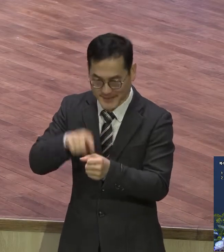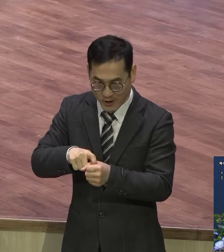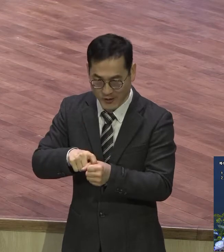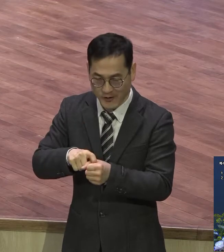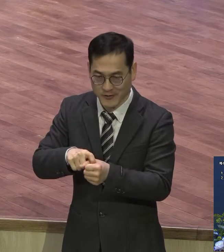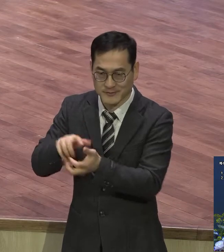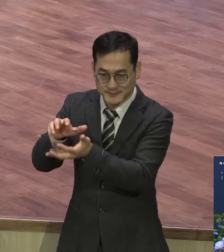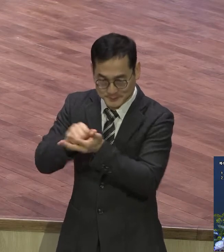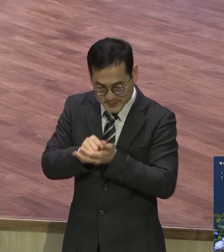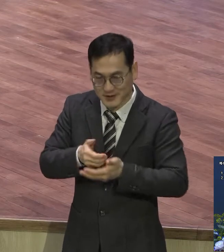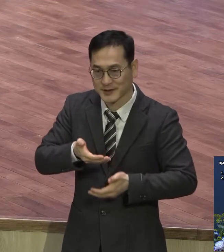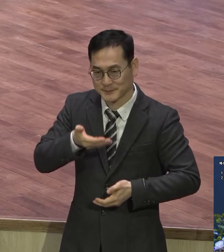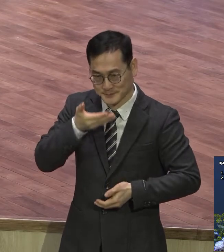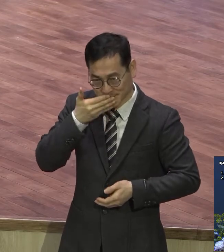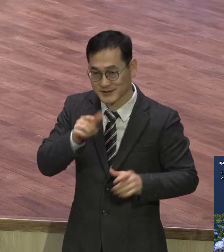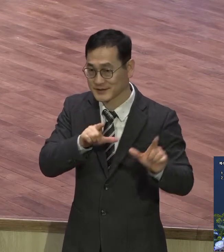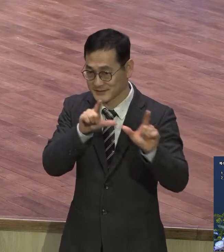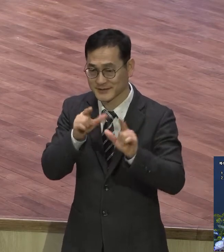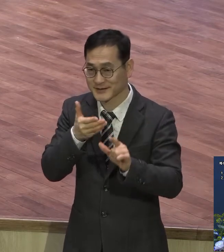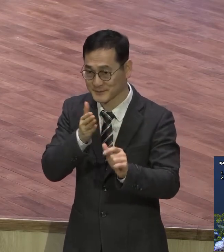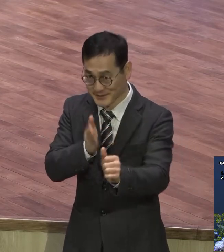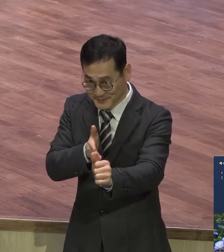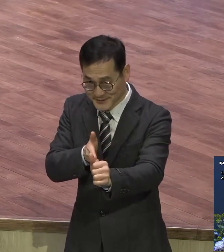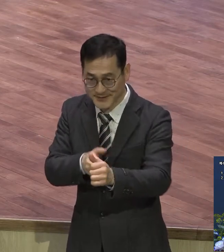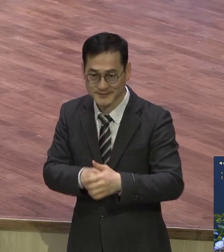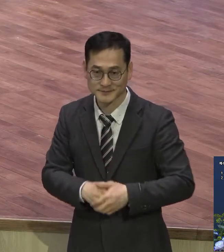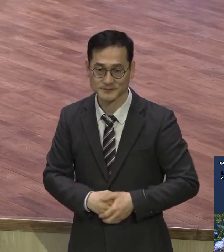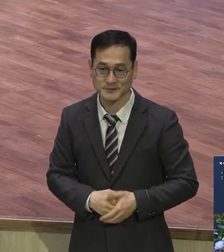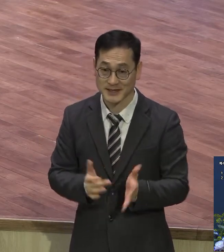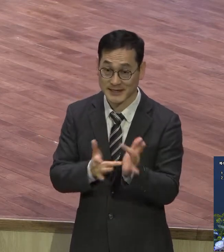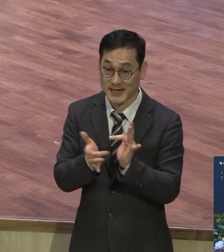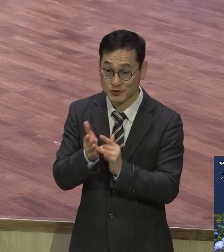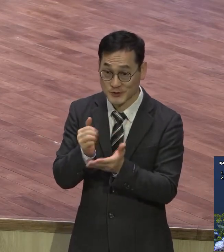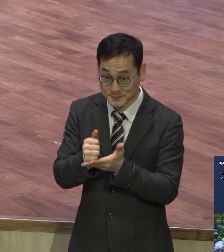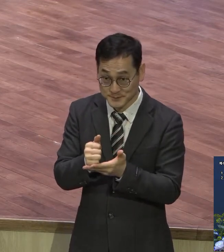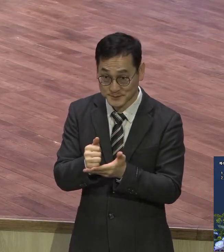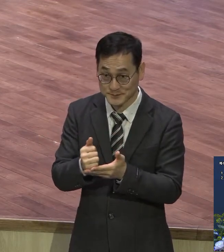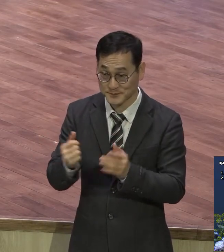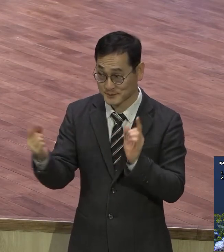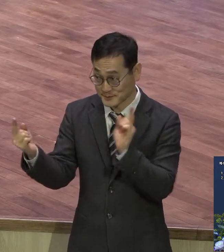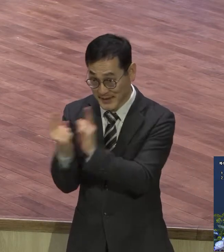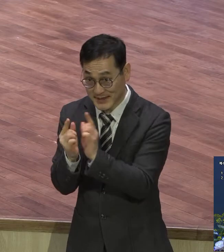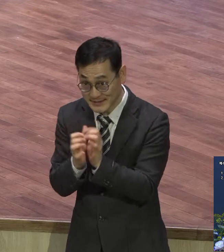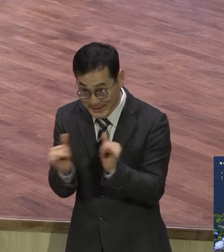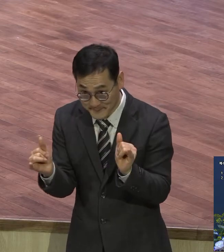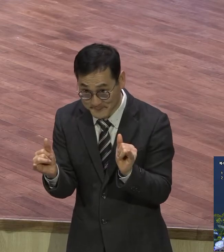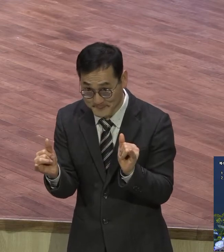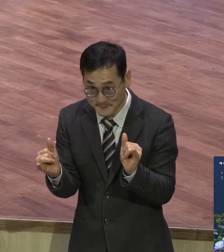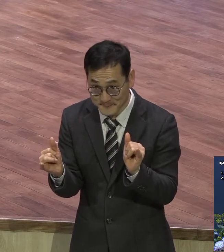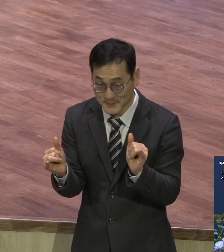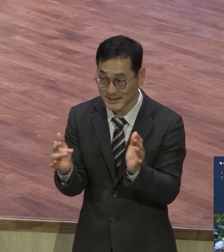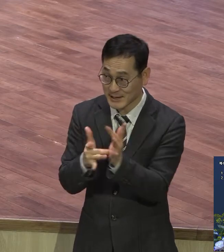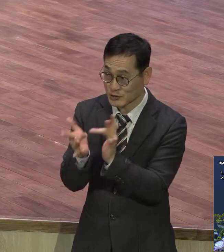예수께서 나아오는 자 오직 예수 그리스도 만 바라보는 자에게